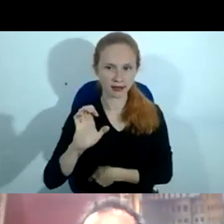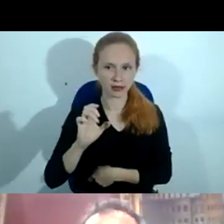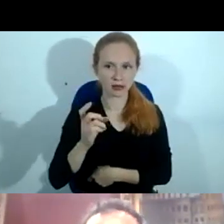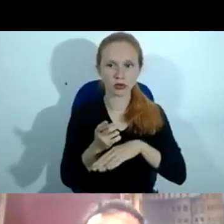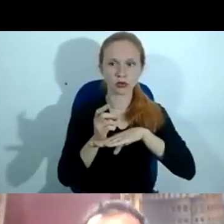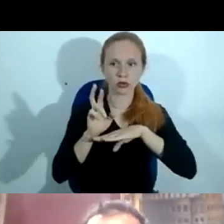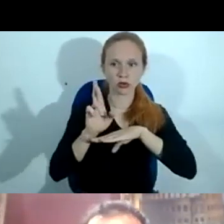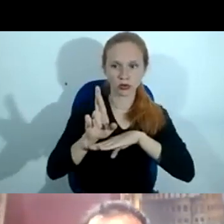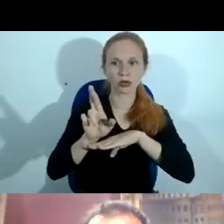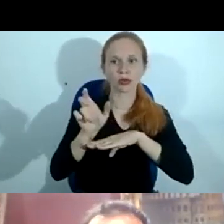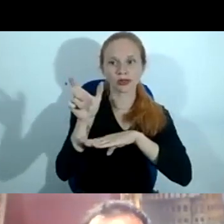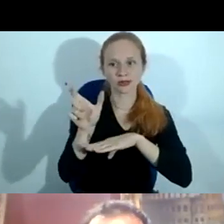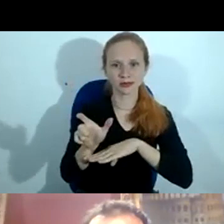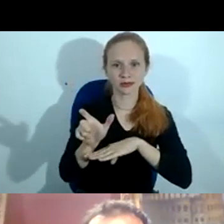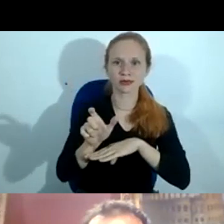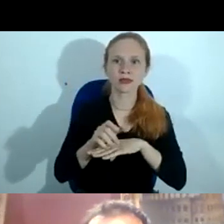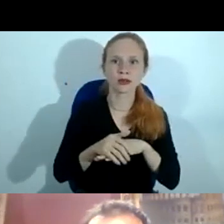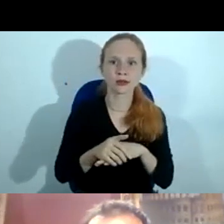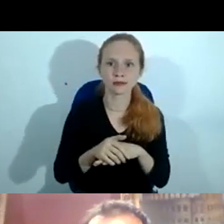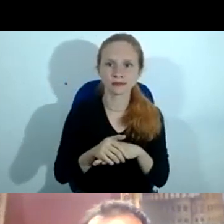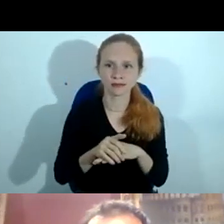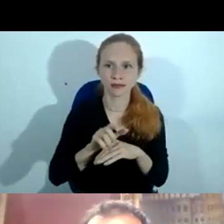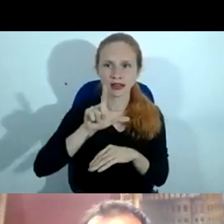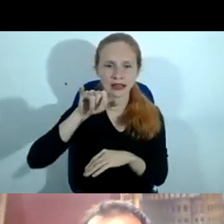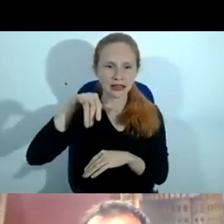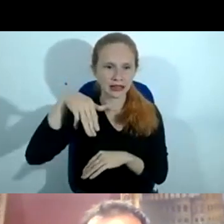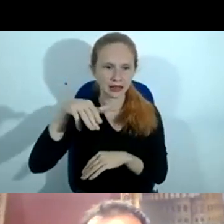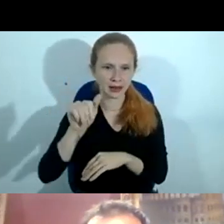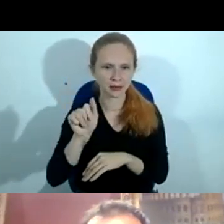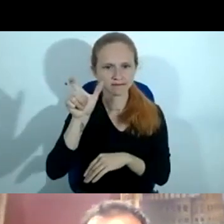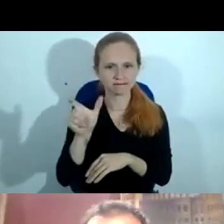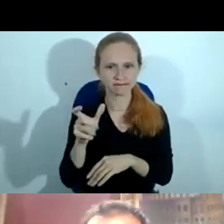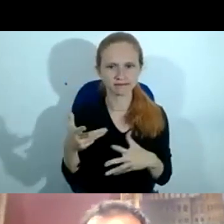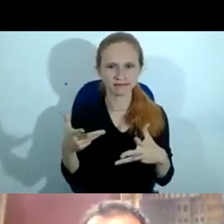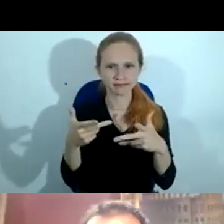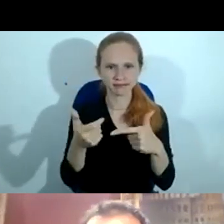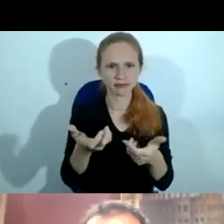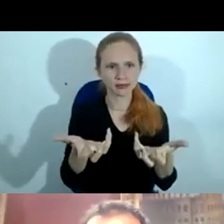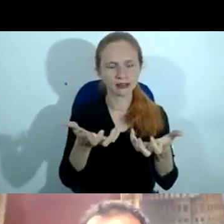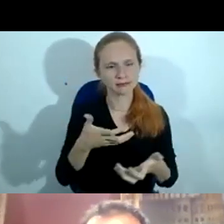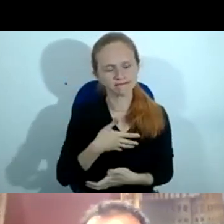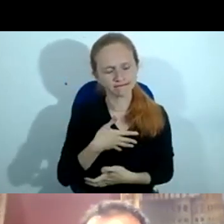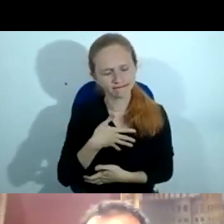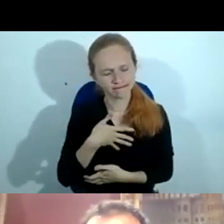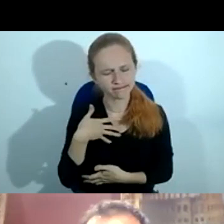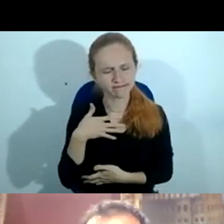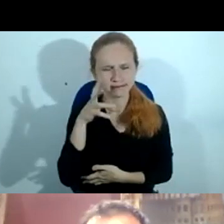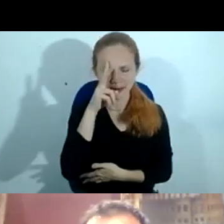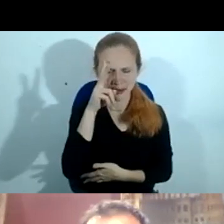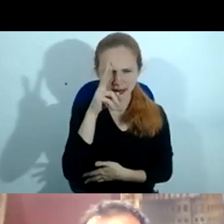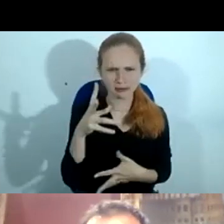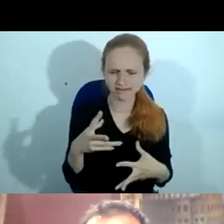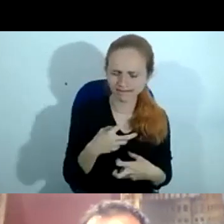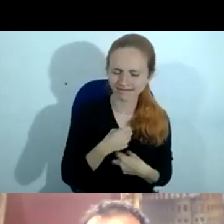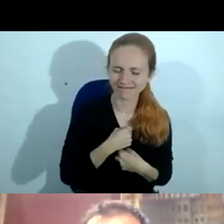uma figura realmente ímpar, uma figura muito querida, a quem eu tenho grandes recordações, e a quem